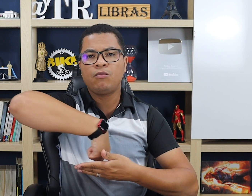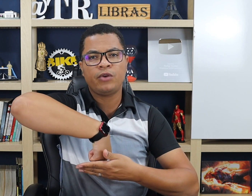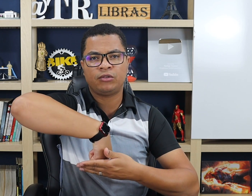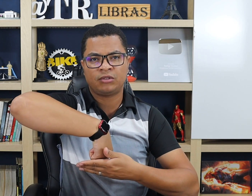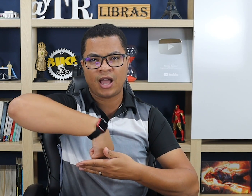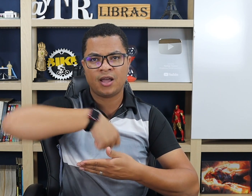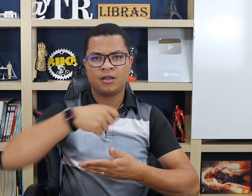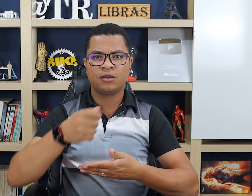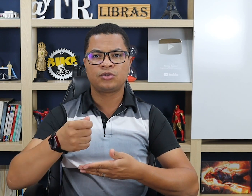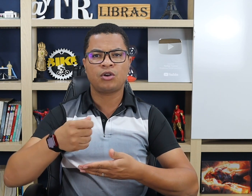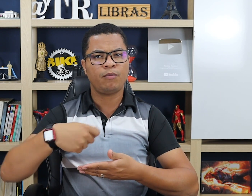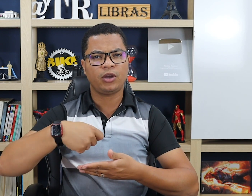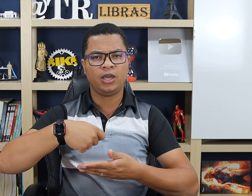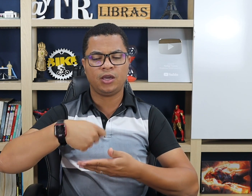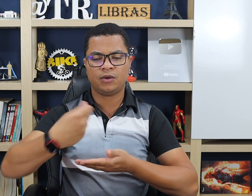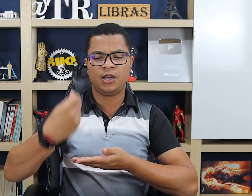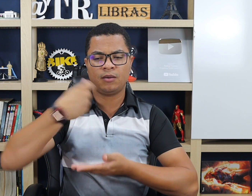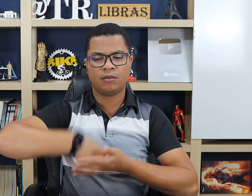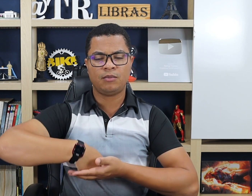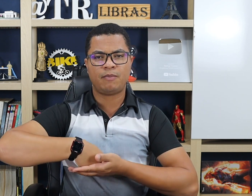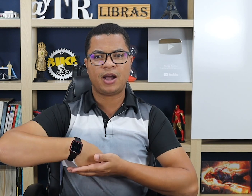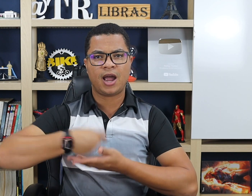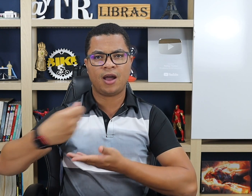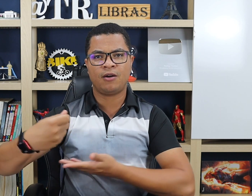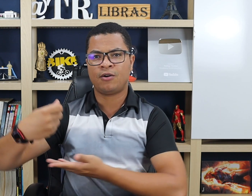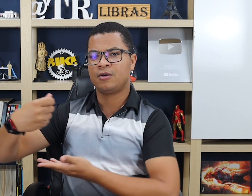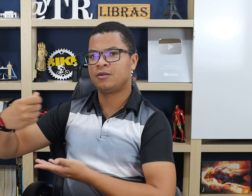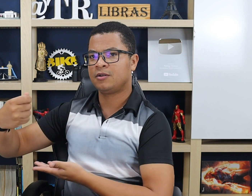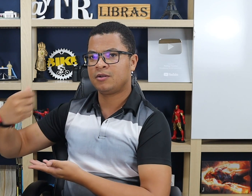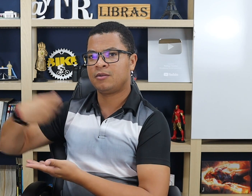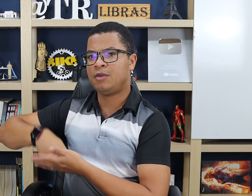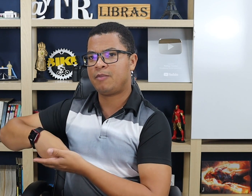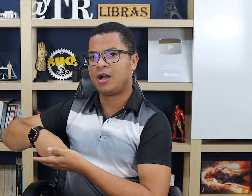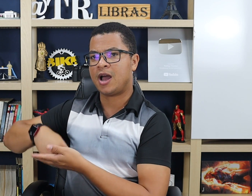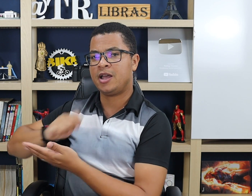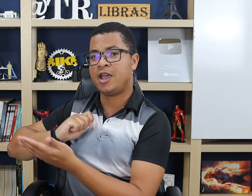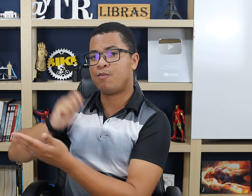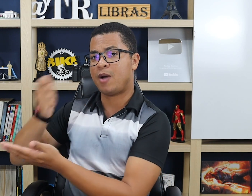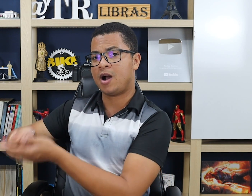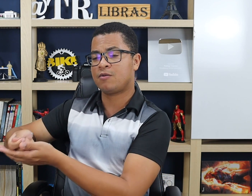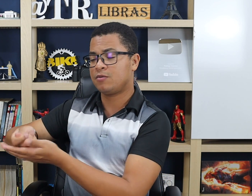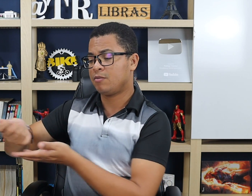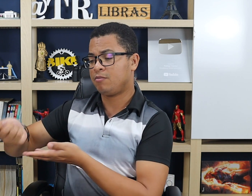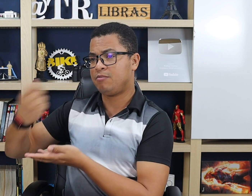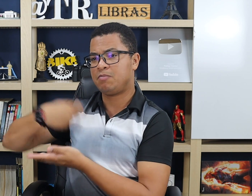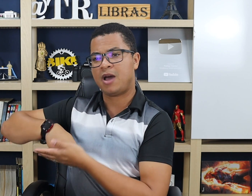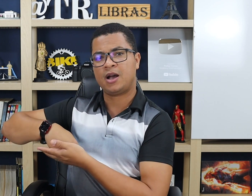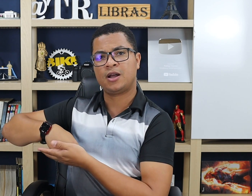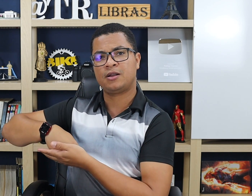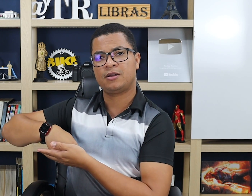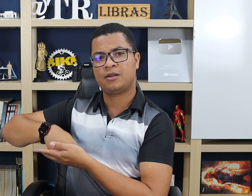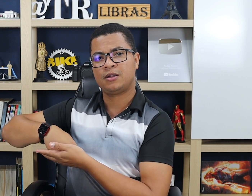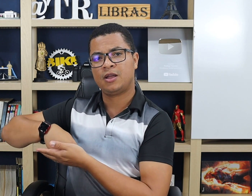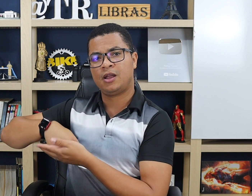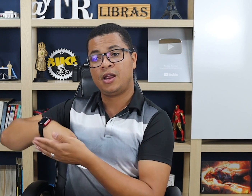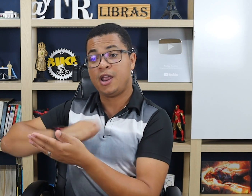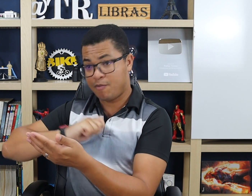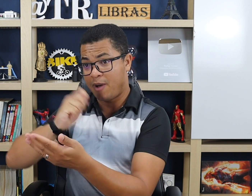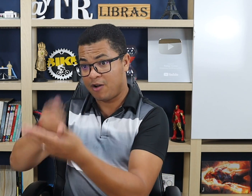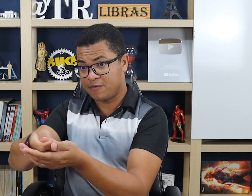muito, tá? Só um pouquinho. E me pagar, ó. Me pagar. Eu pago, me paga. Eu pago